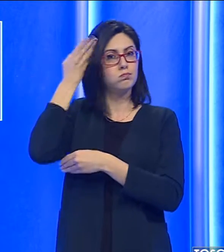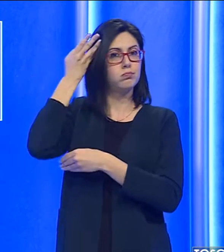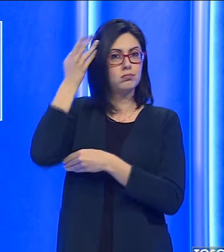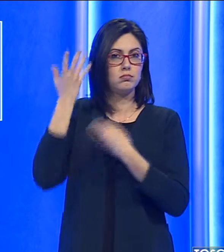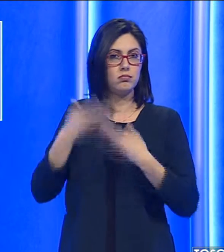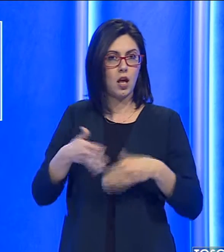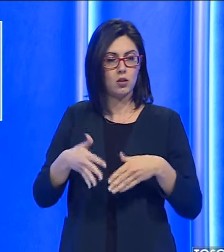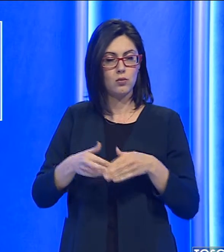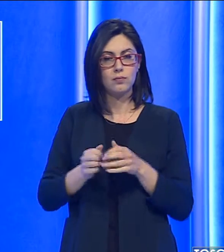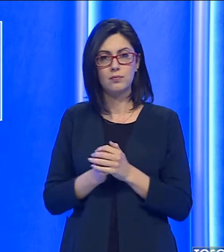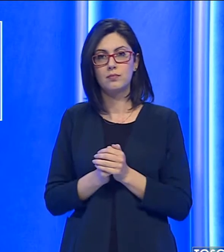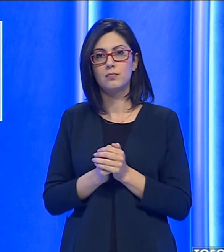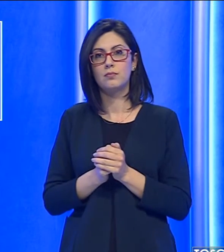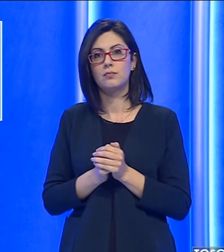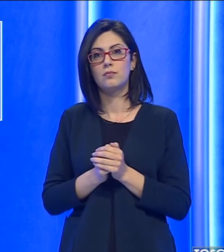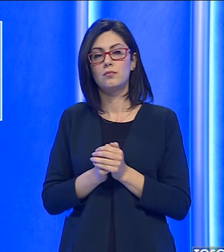testa.